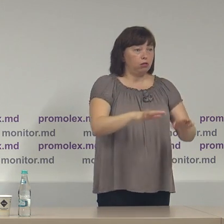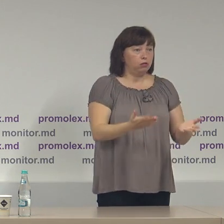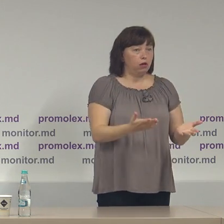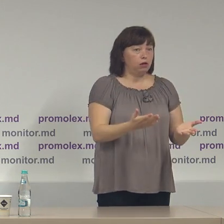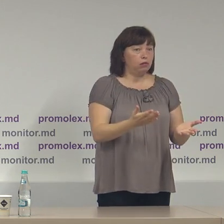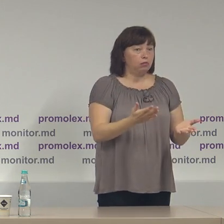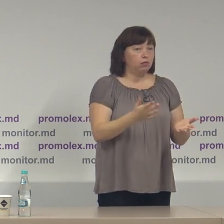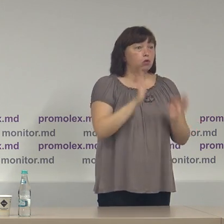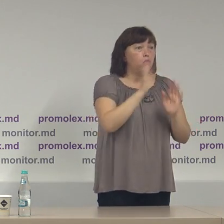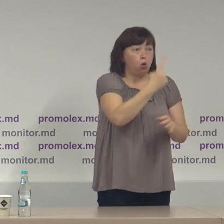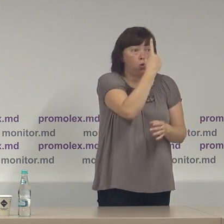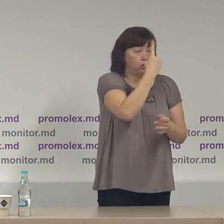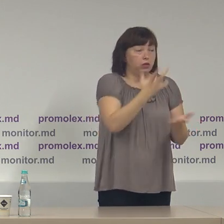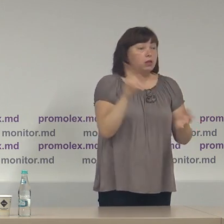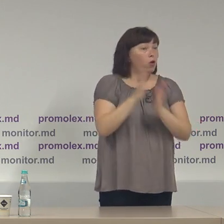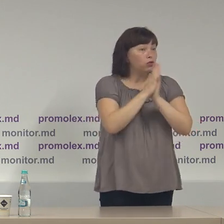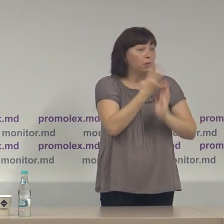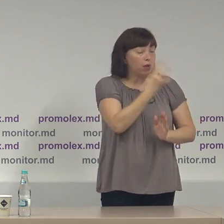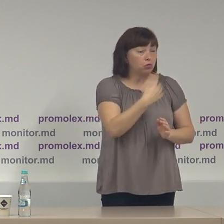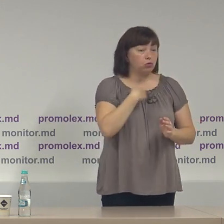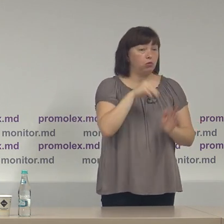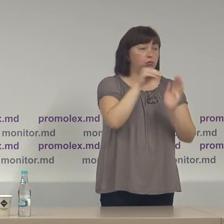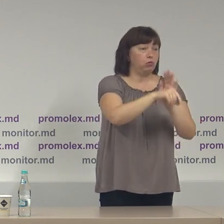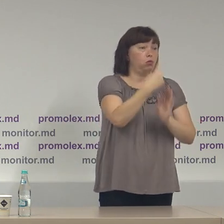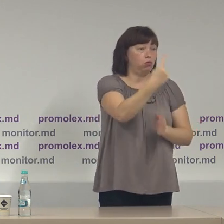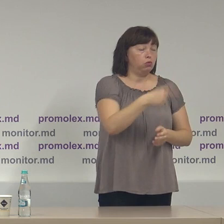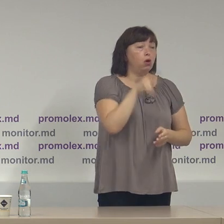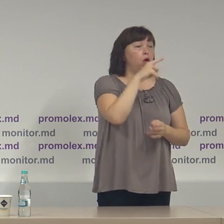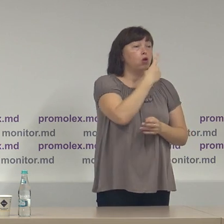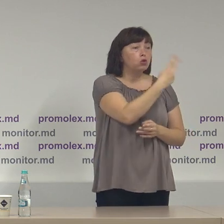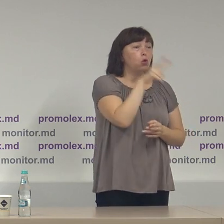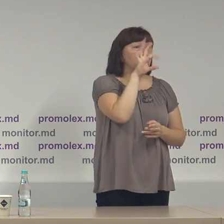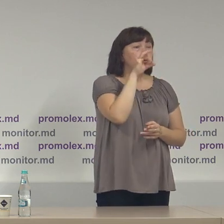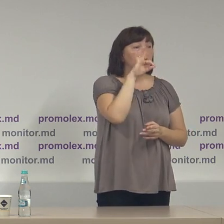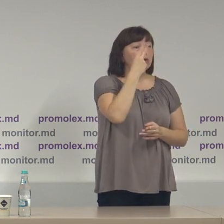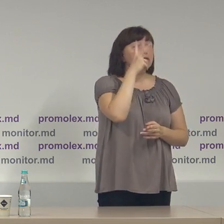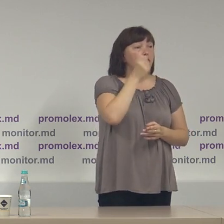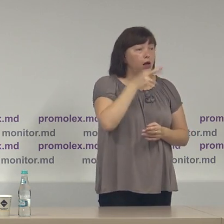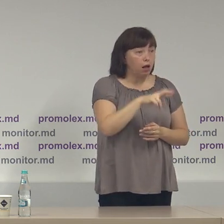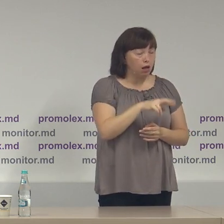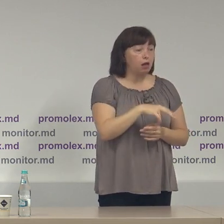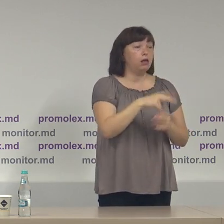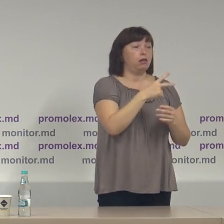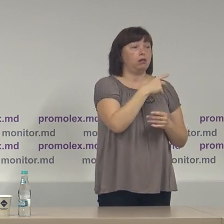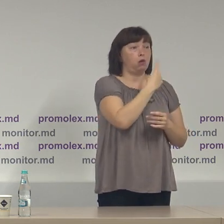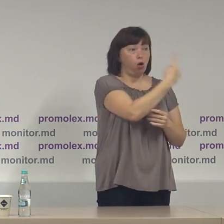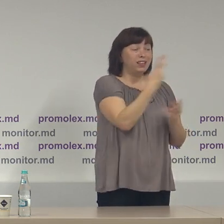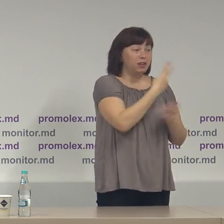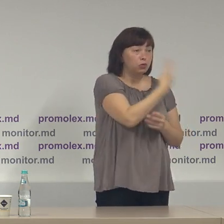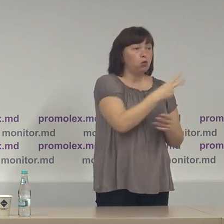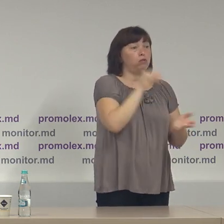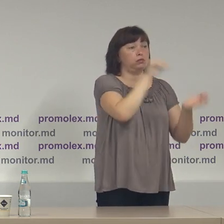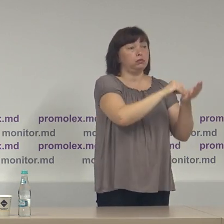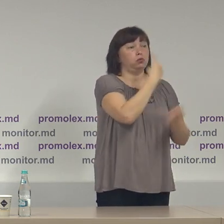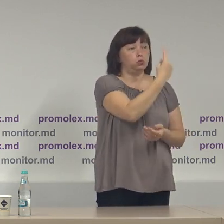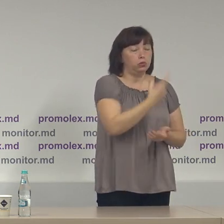este deschisă doar o singură secție de votare două secții de votare la Dorățcaia când pentru o localitate propriu zis este deschis o singură secție de votare